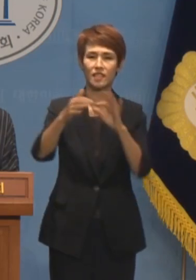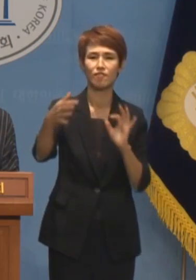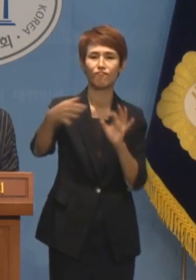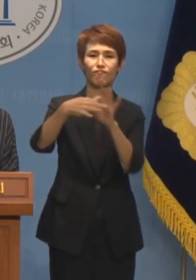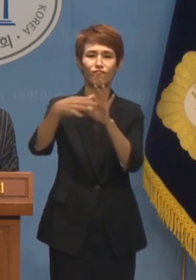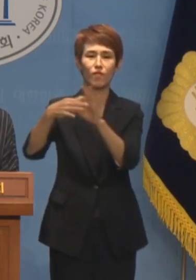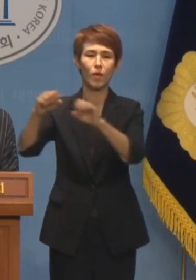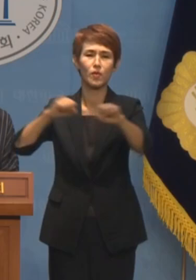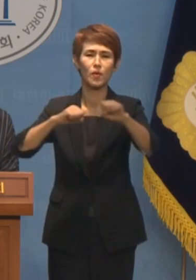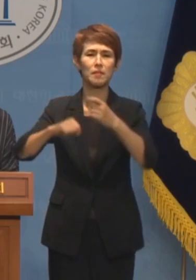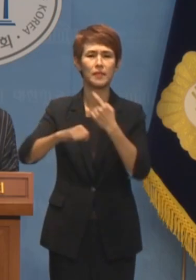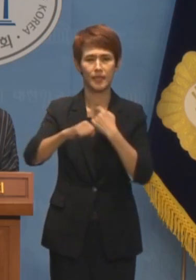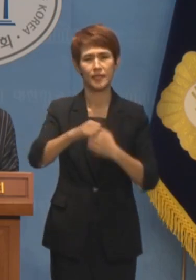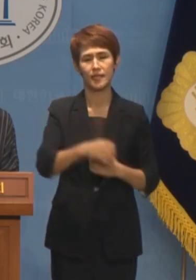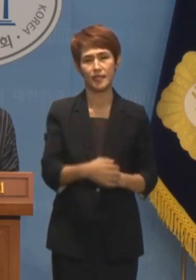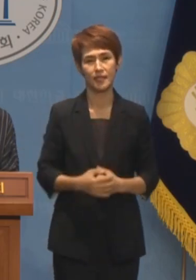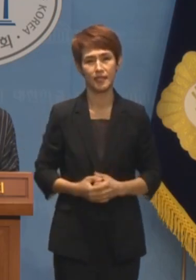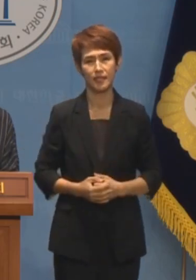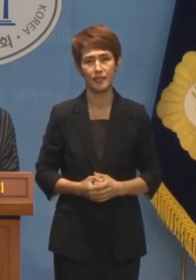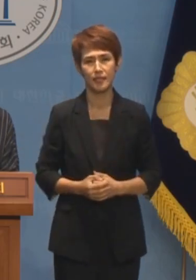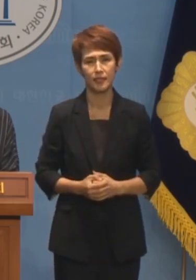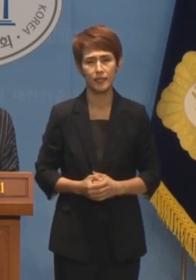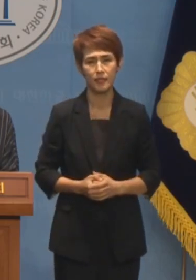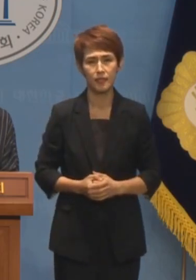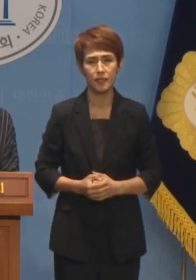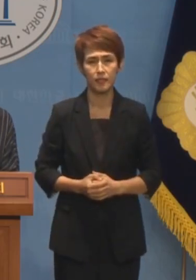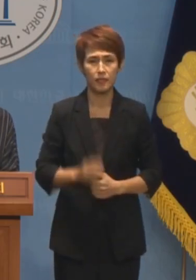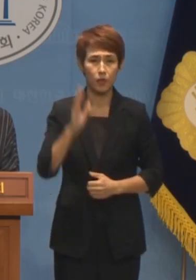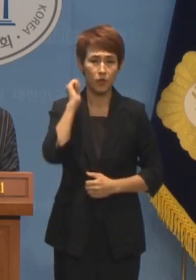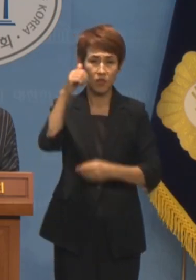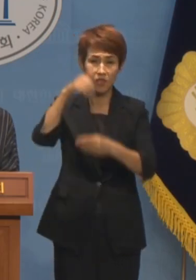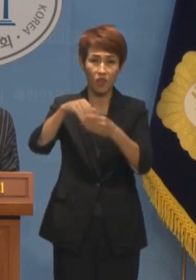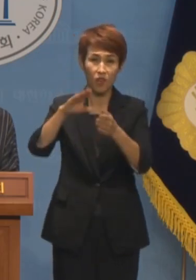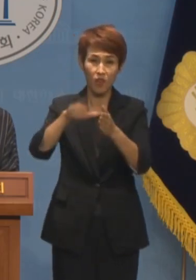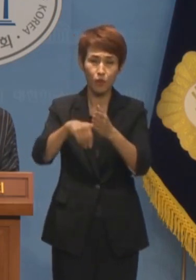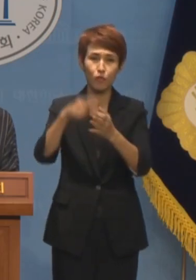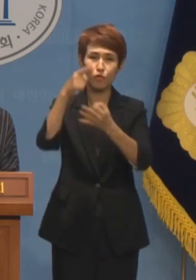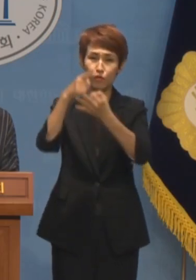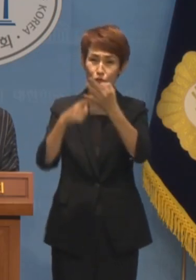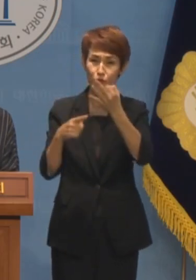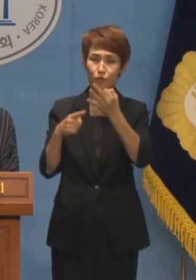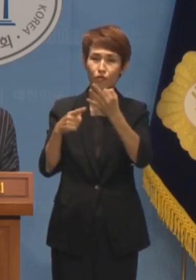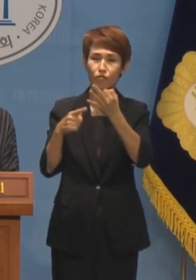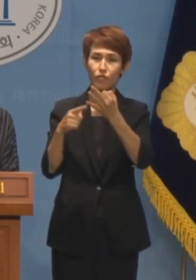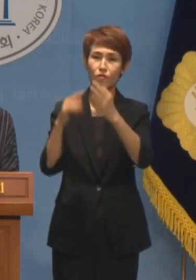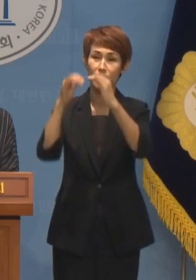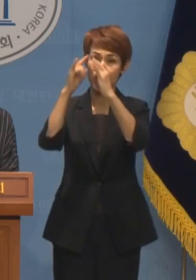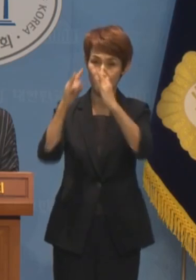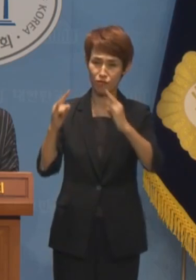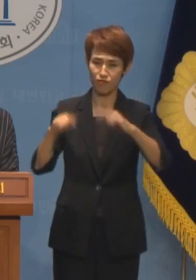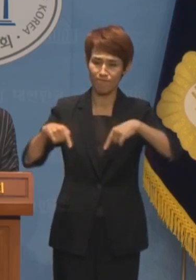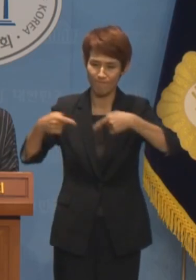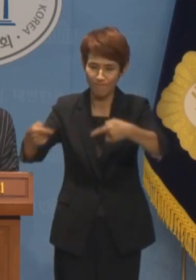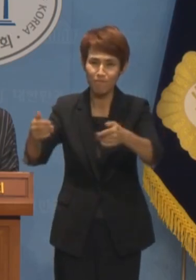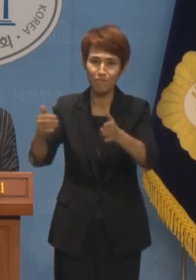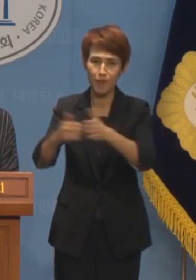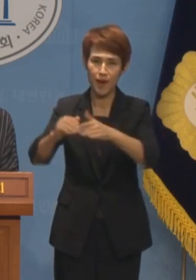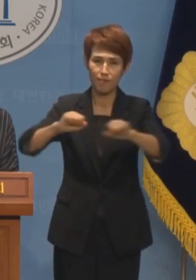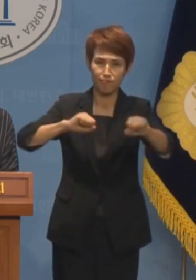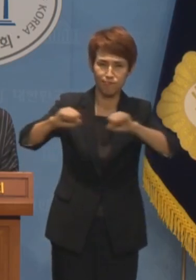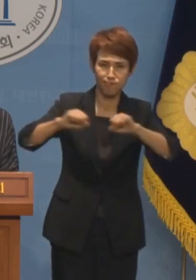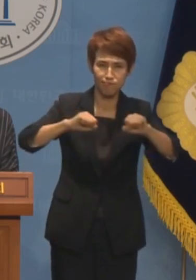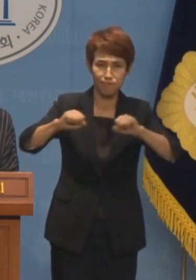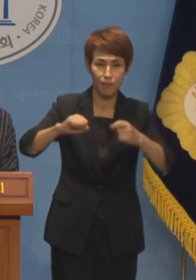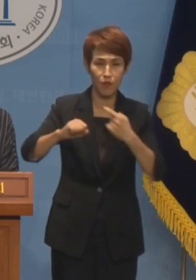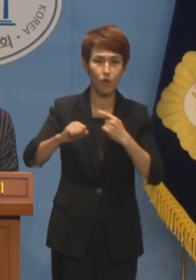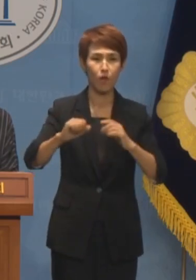활동했다는 겁니다. 그렇게 대선 때도 윤석열 후보 캠프에 깊이 개입했고 영향력을 키워가며